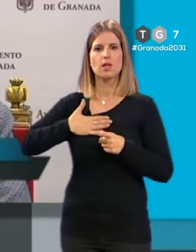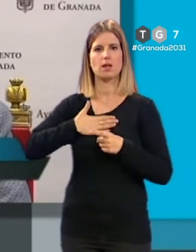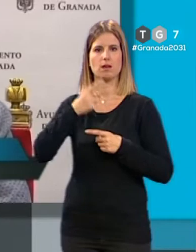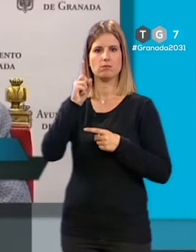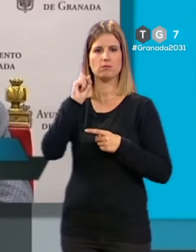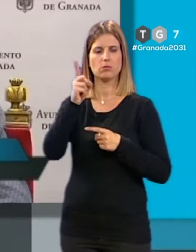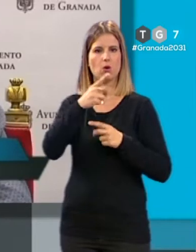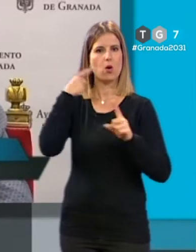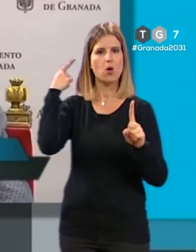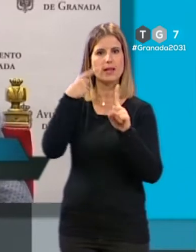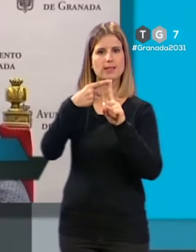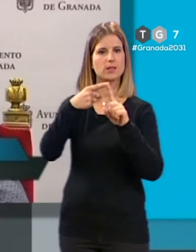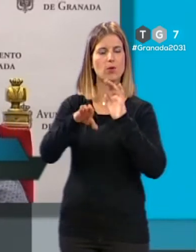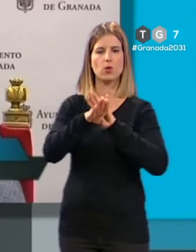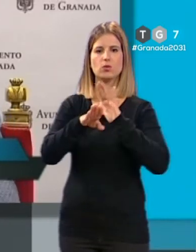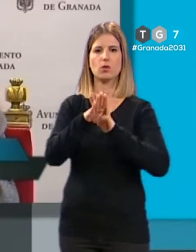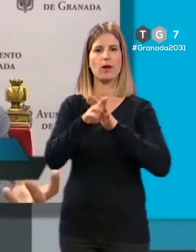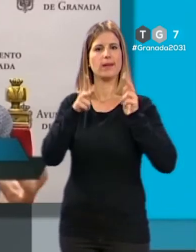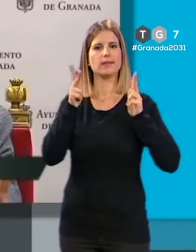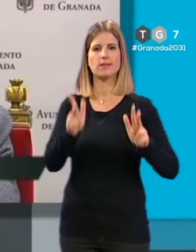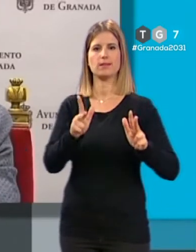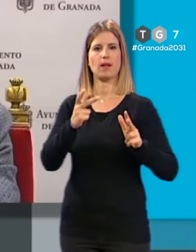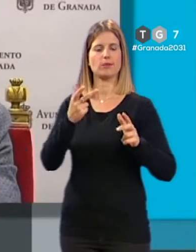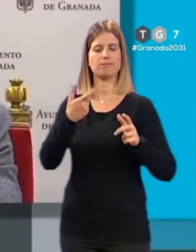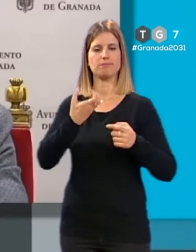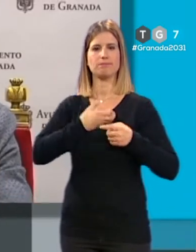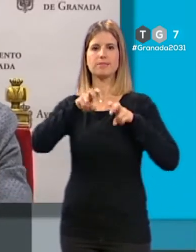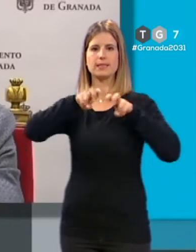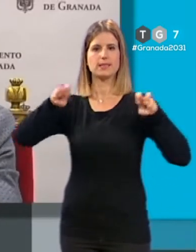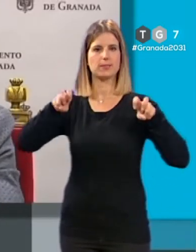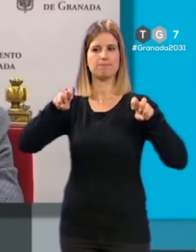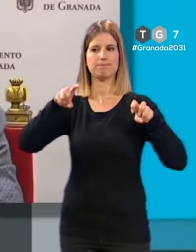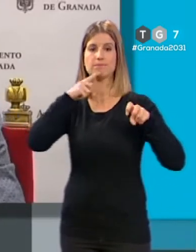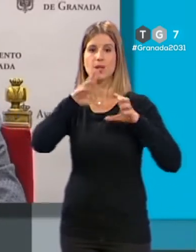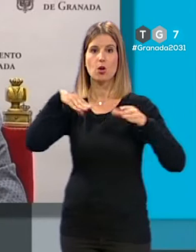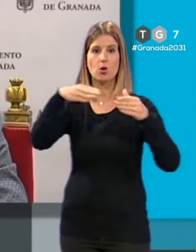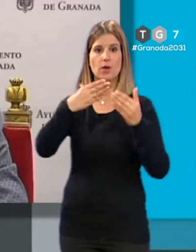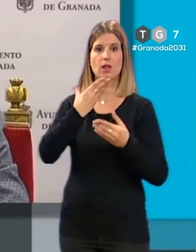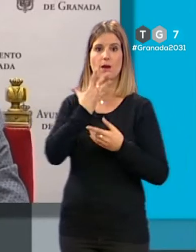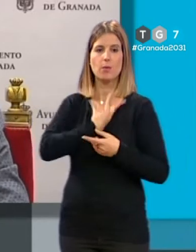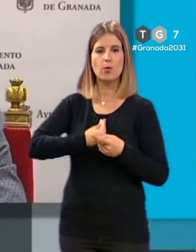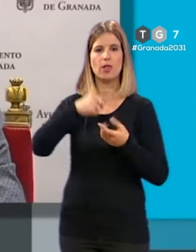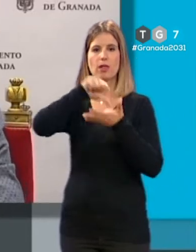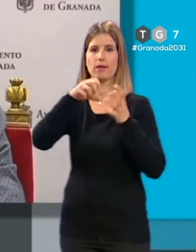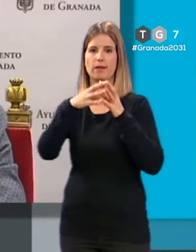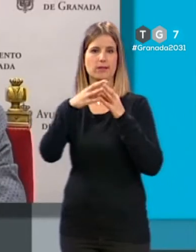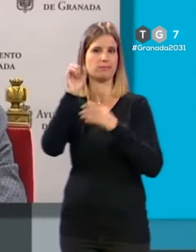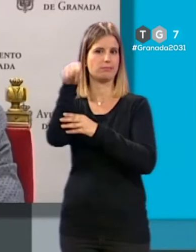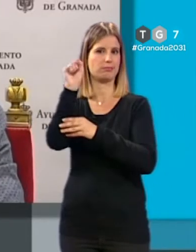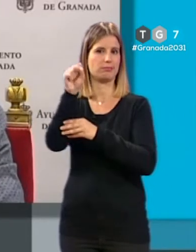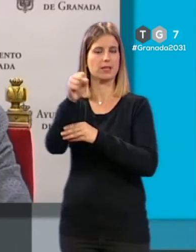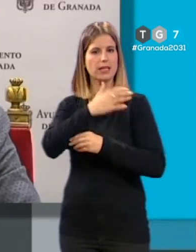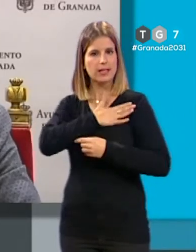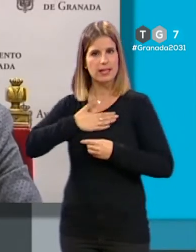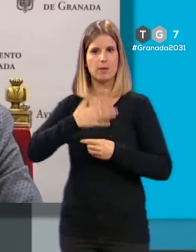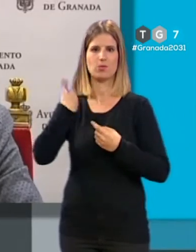y coger los sillones sin importarles, en este caso, ni la comunidad de Murcia ni la ciudad de Granada. Queremos que se ponga a